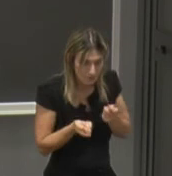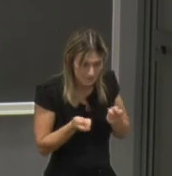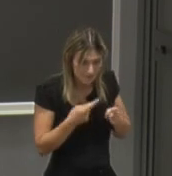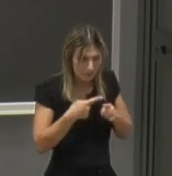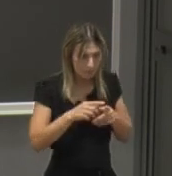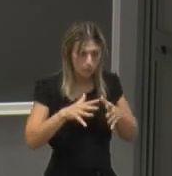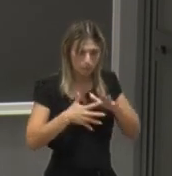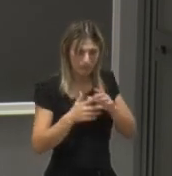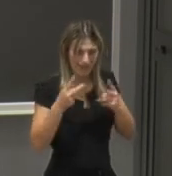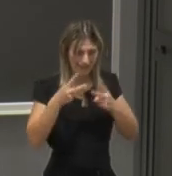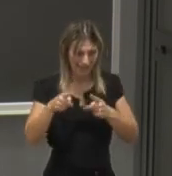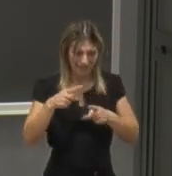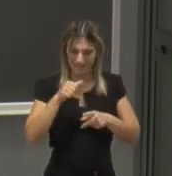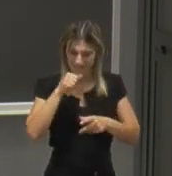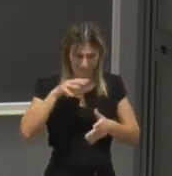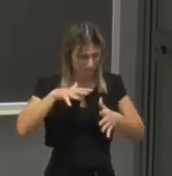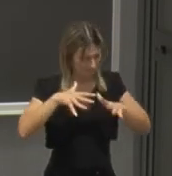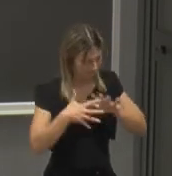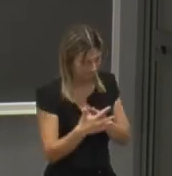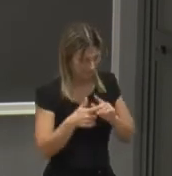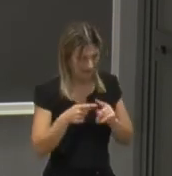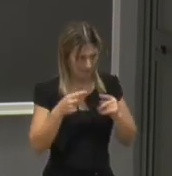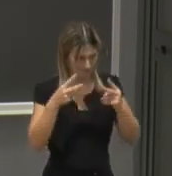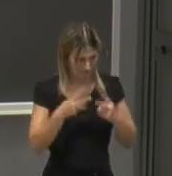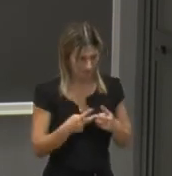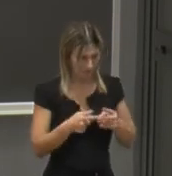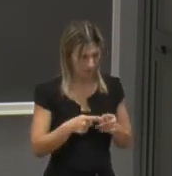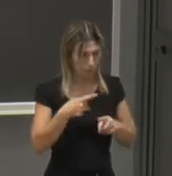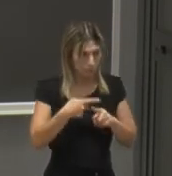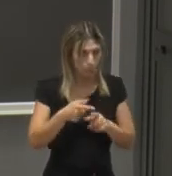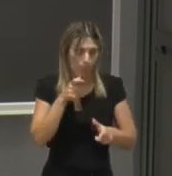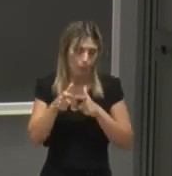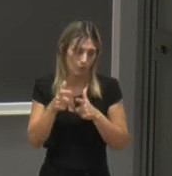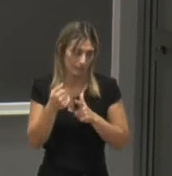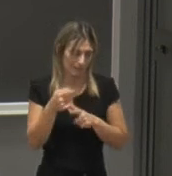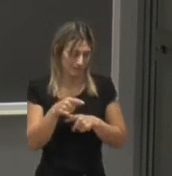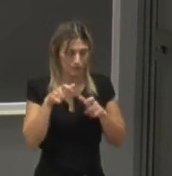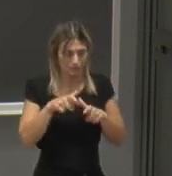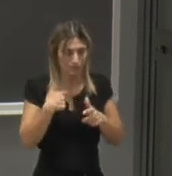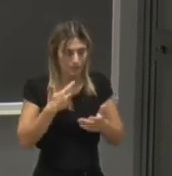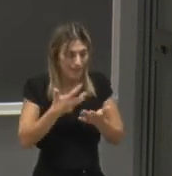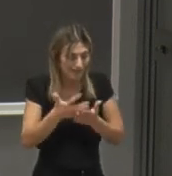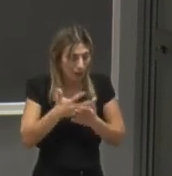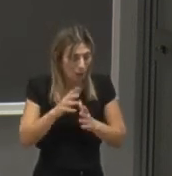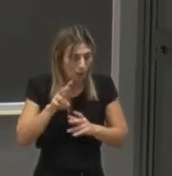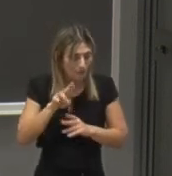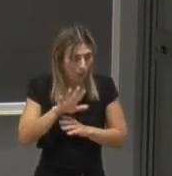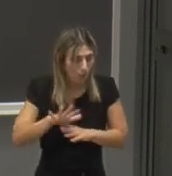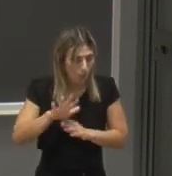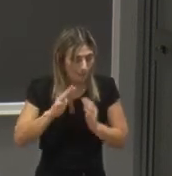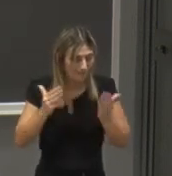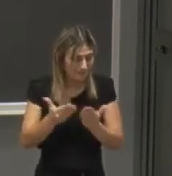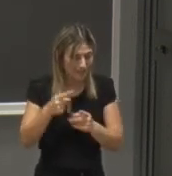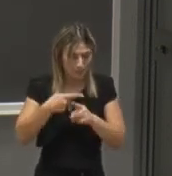anche trasformare la realtà e inoltre ovviamente alla comunicazione cioè raccontare l'universo e la